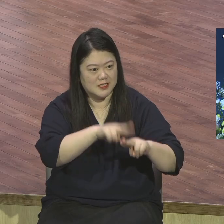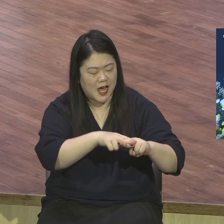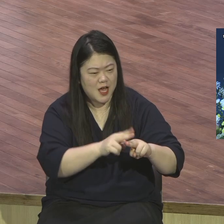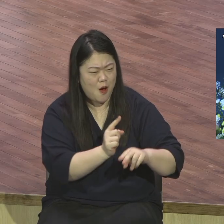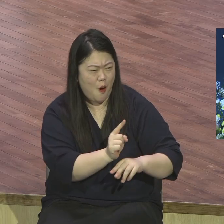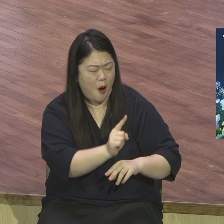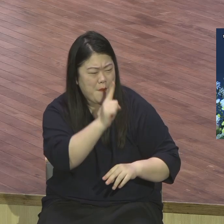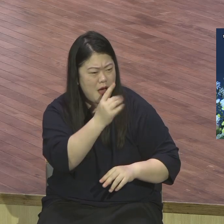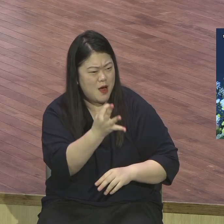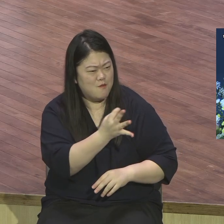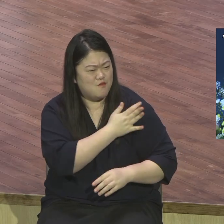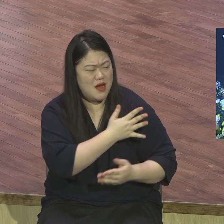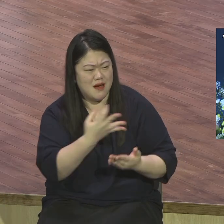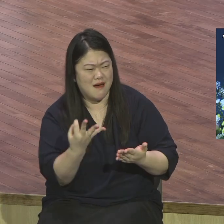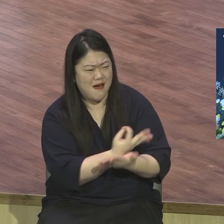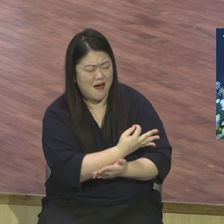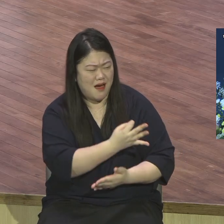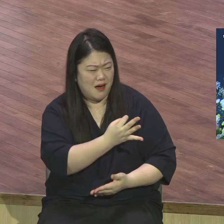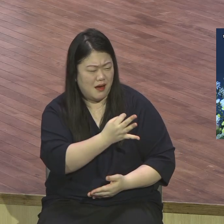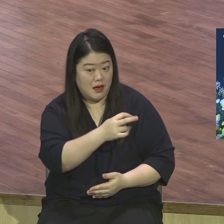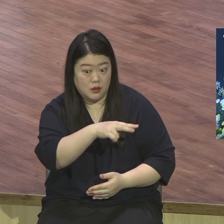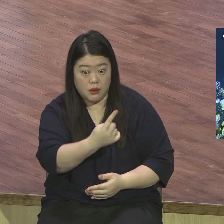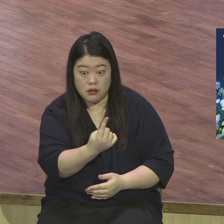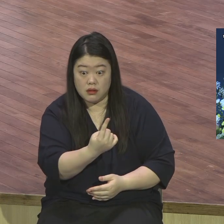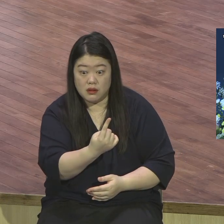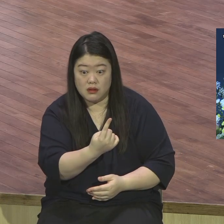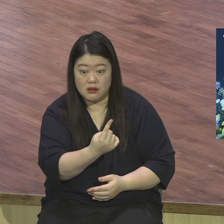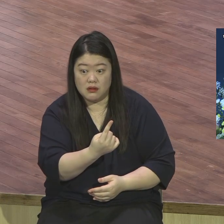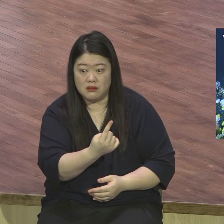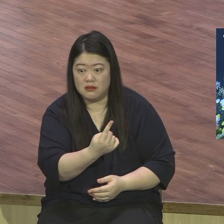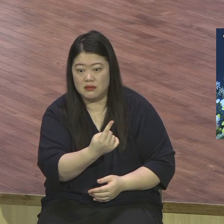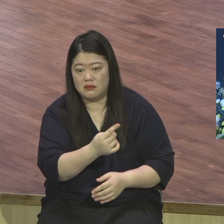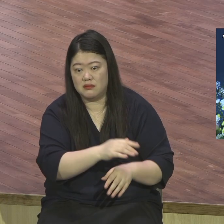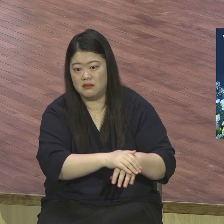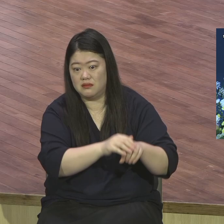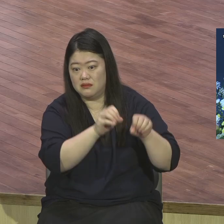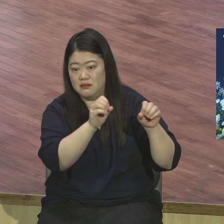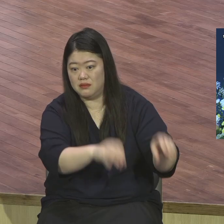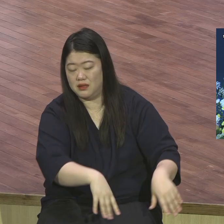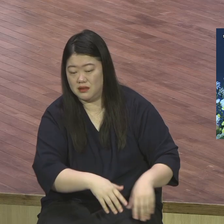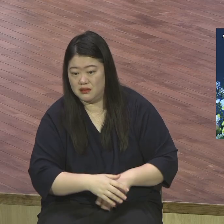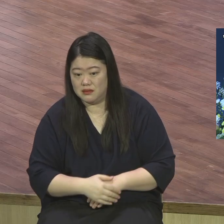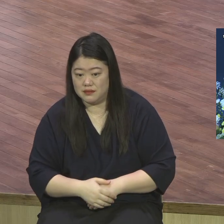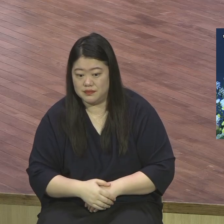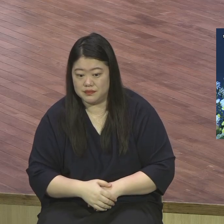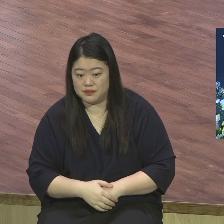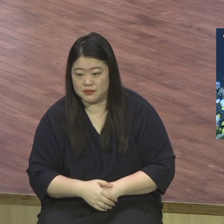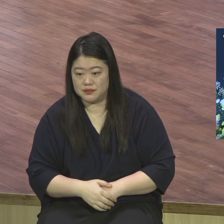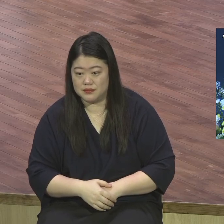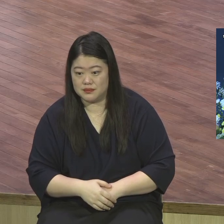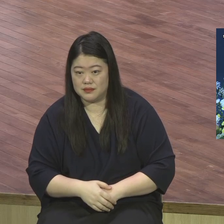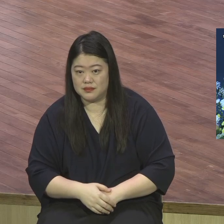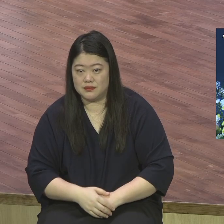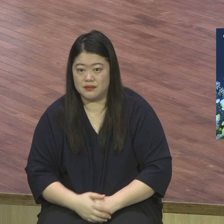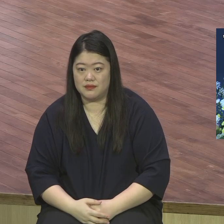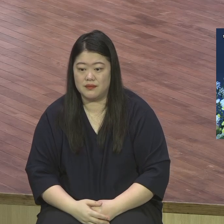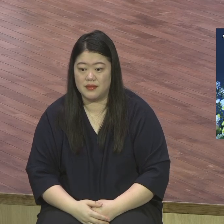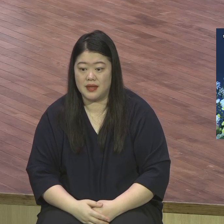재벌이 돼서 수조가 있어 프로포폴을 맞아야 돼 잠이 안 와